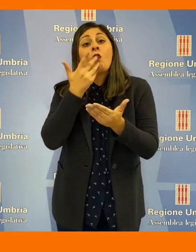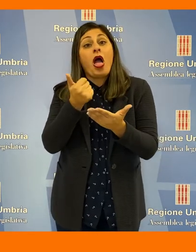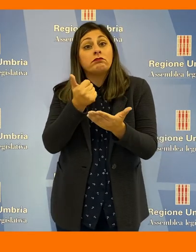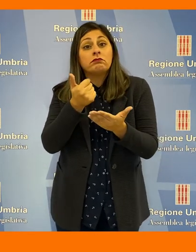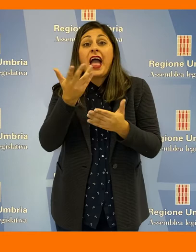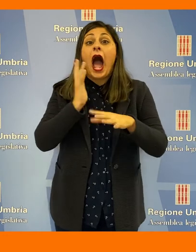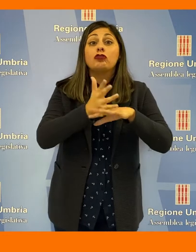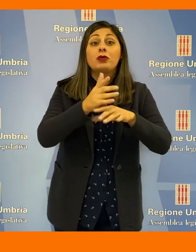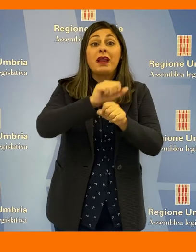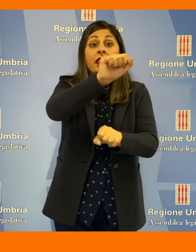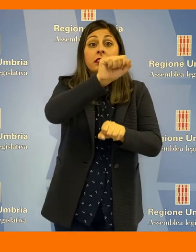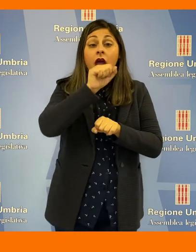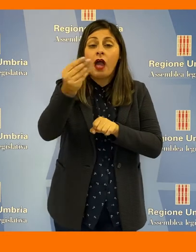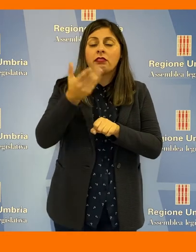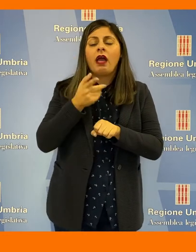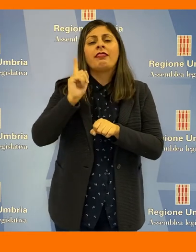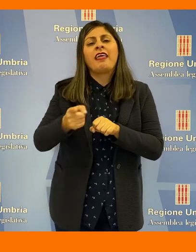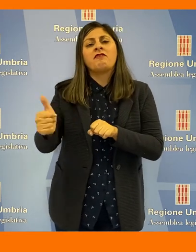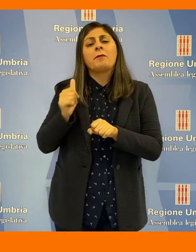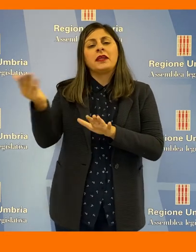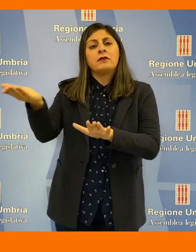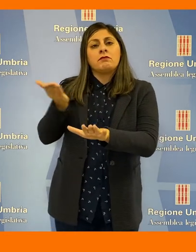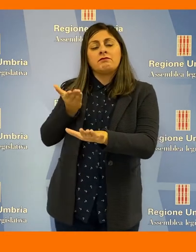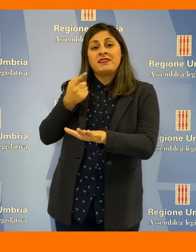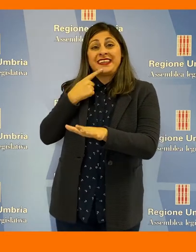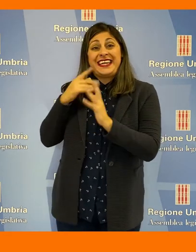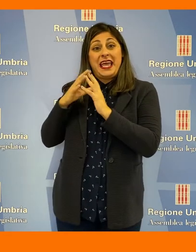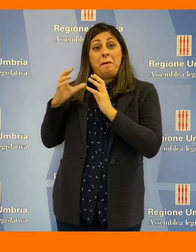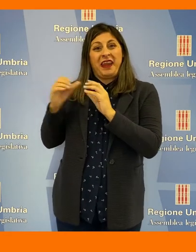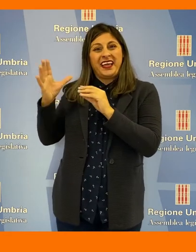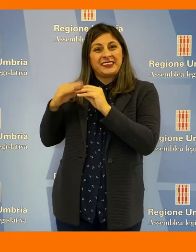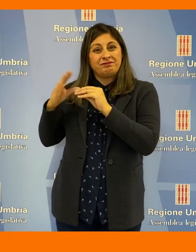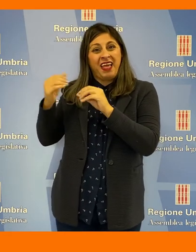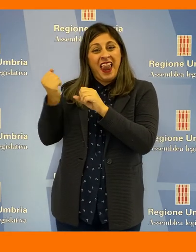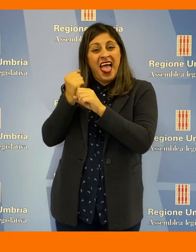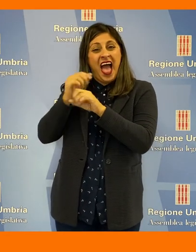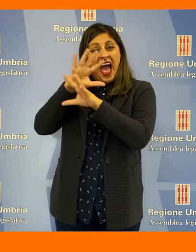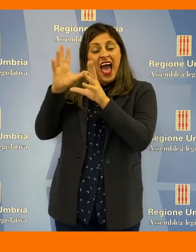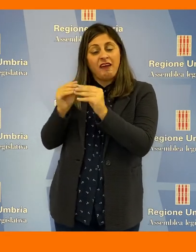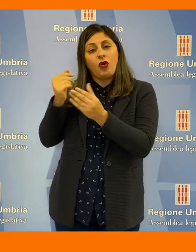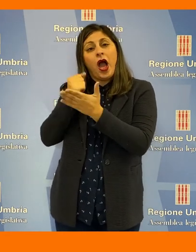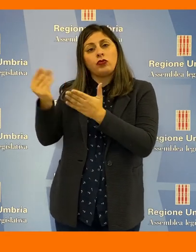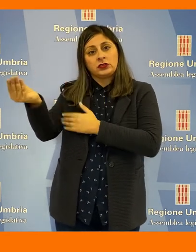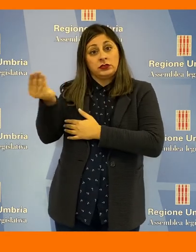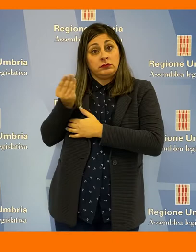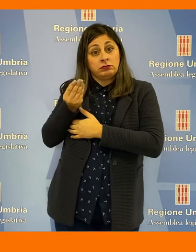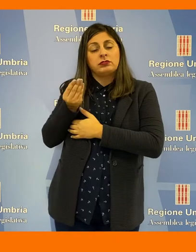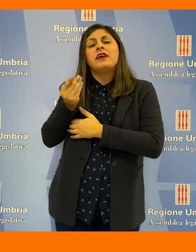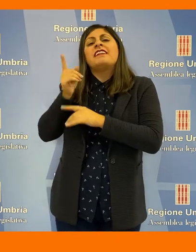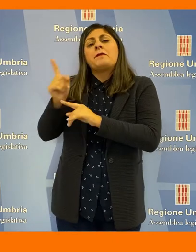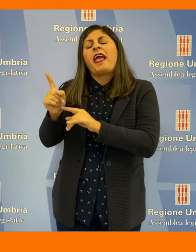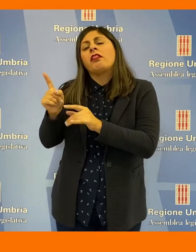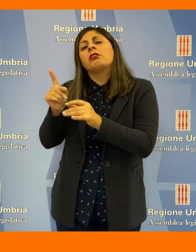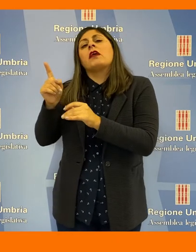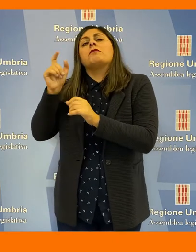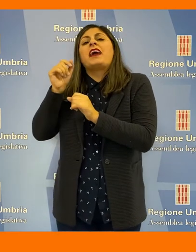'agibilità, di presentare anche le dichiarazioni dei professionisti e dei titolari delle imprese esecutrici dei lavori individuate nel titolo